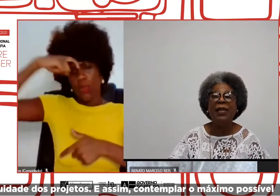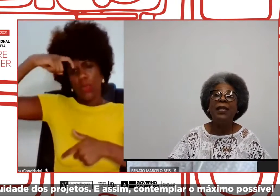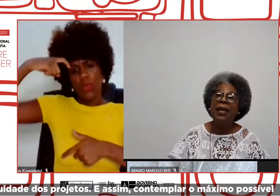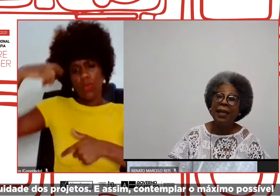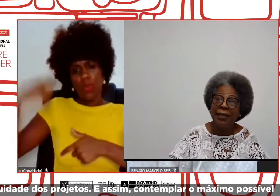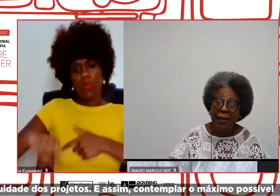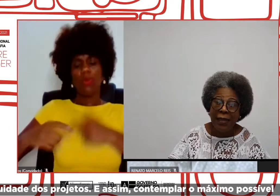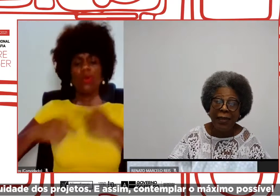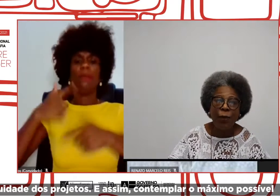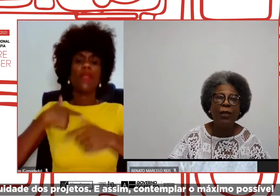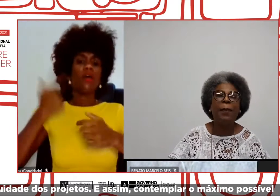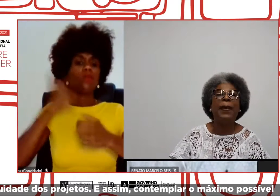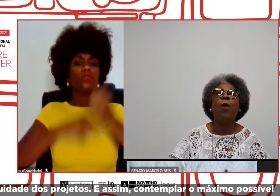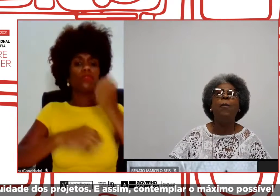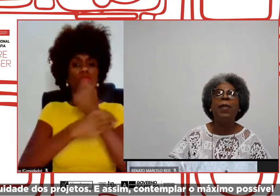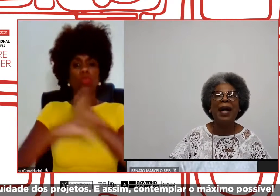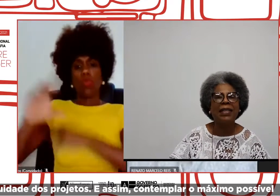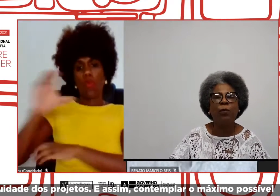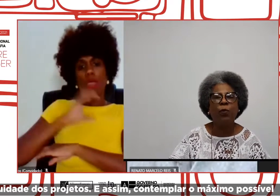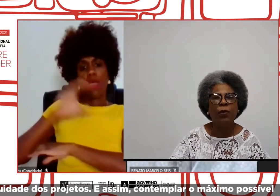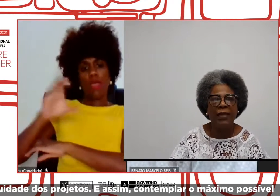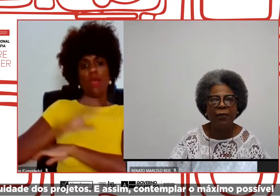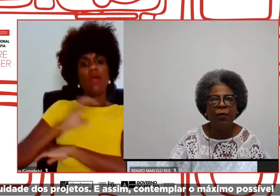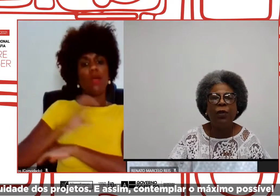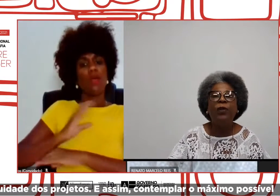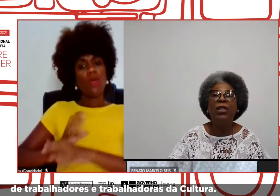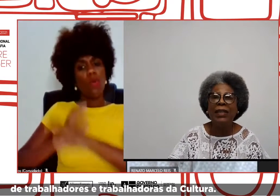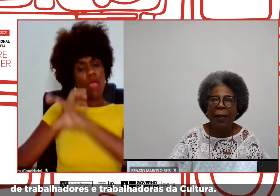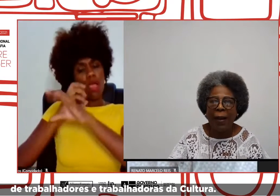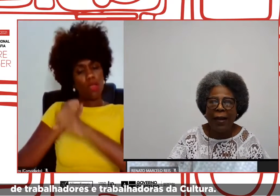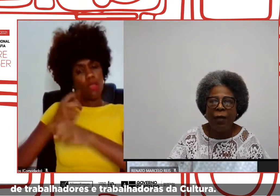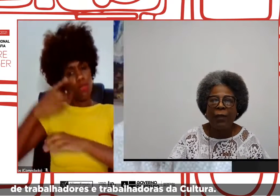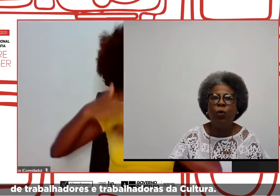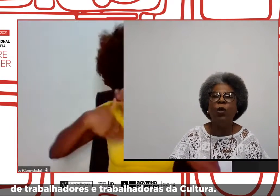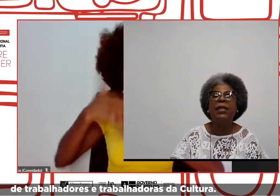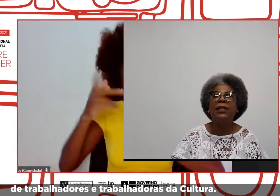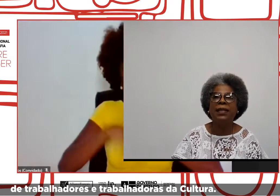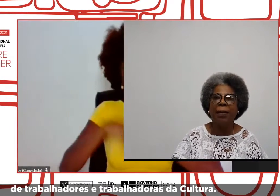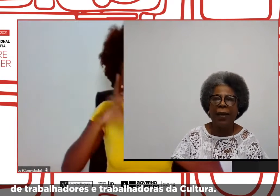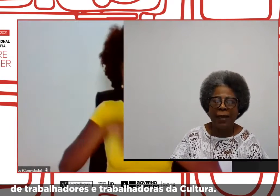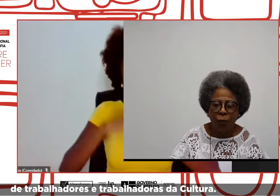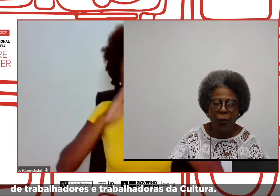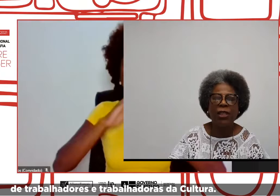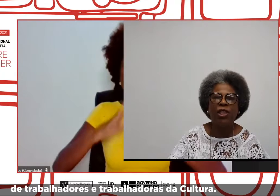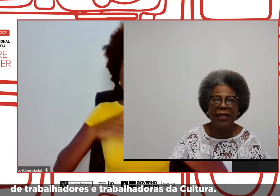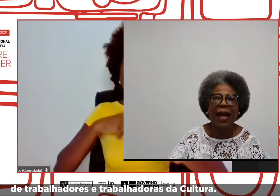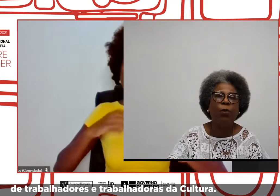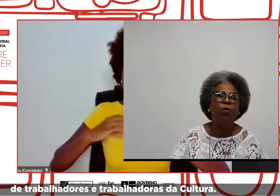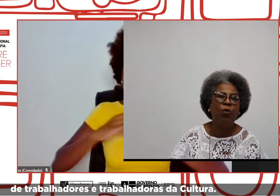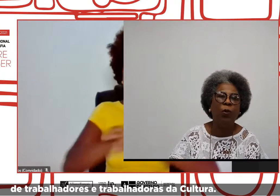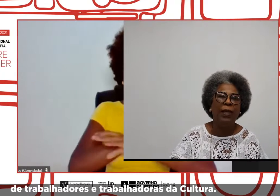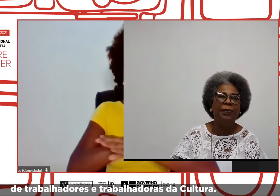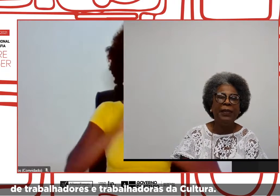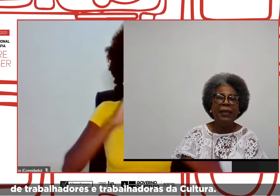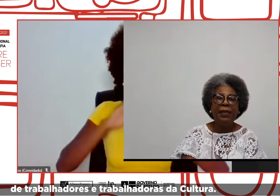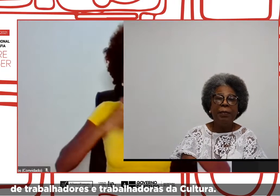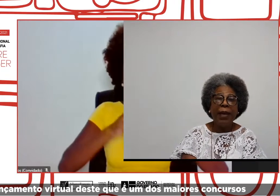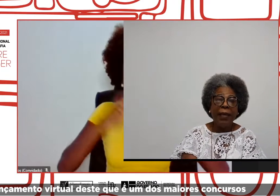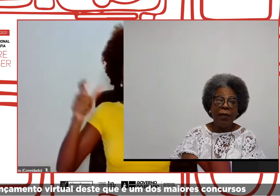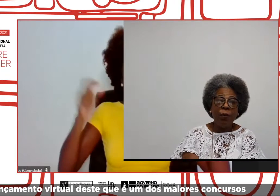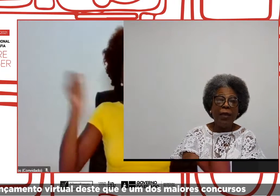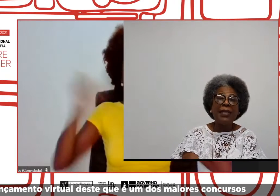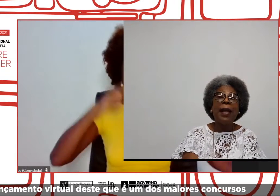projetos e assim contemplar o máximo possível de trabalhadores e trabalhadoras da cultura.